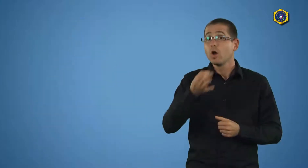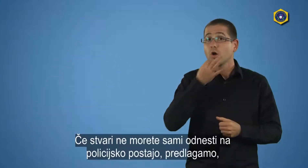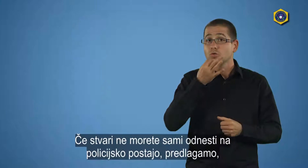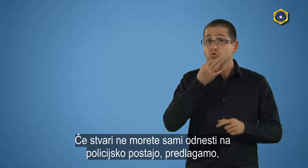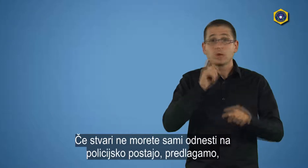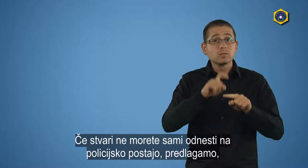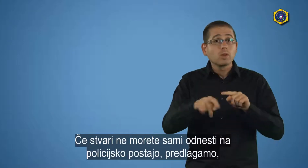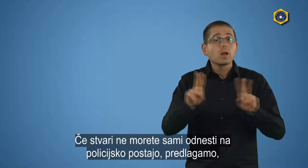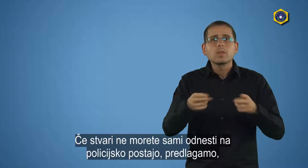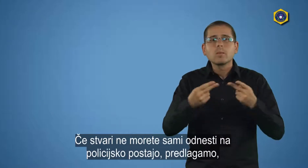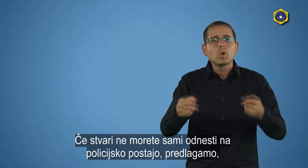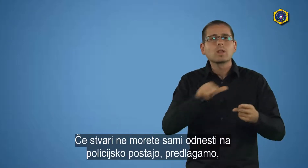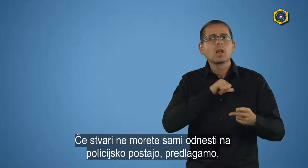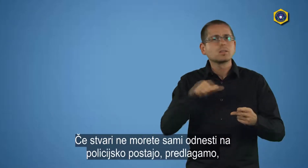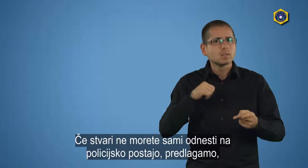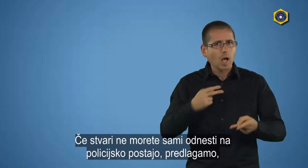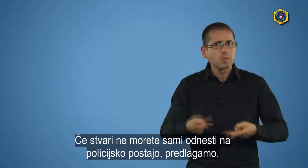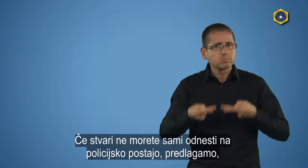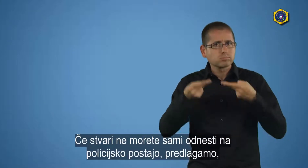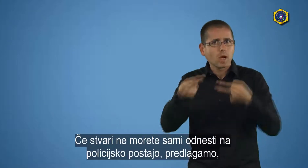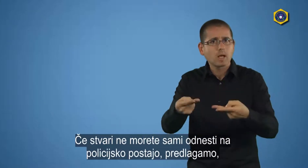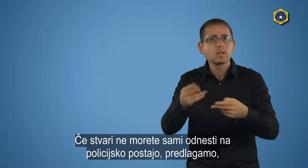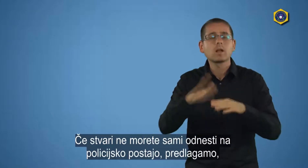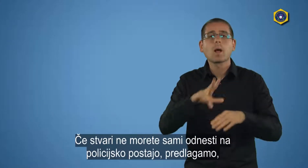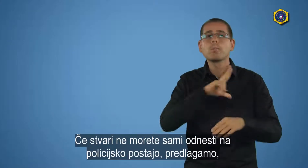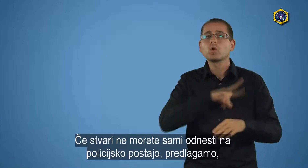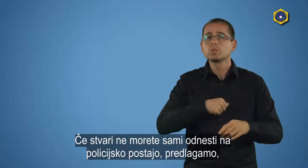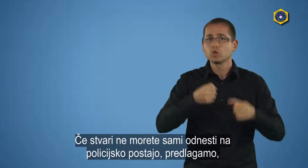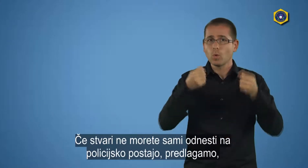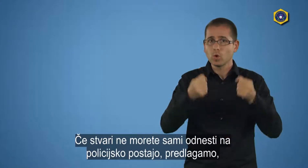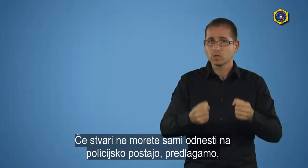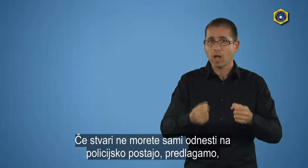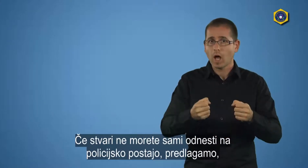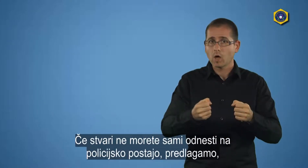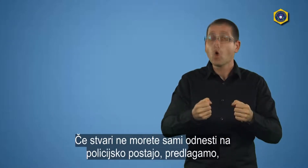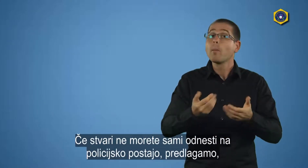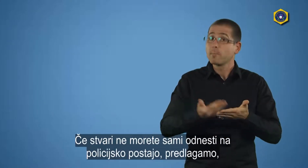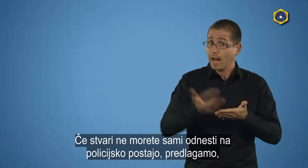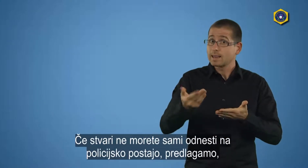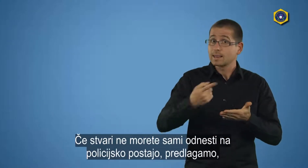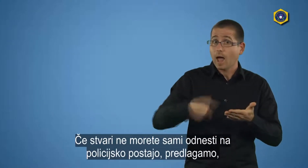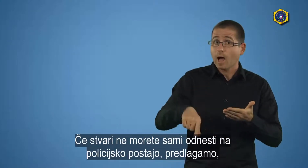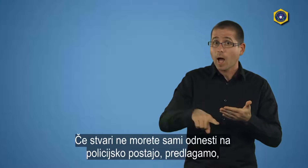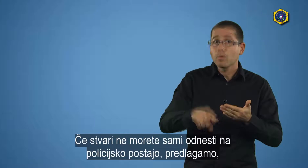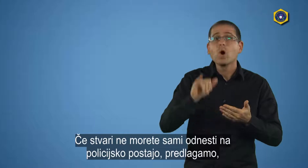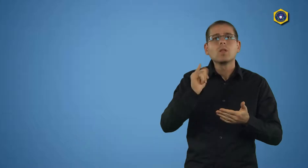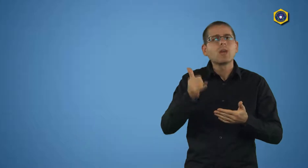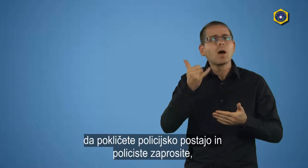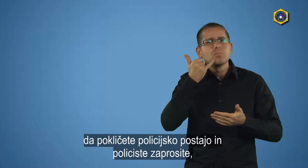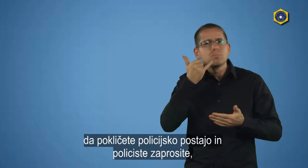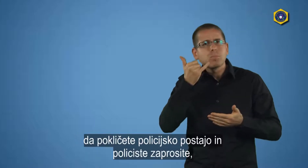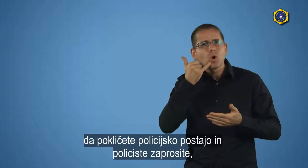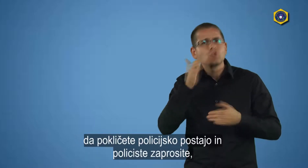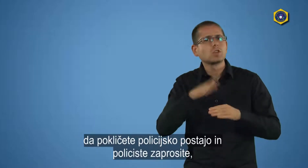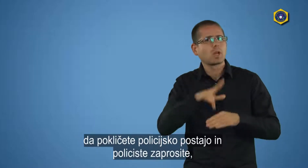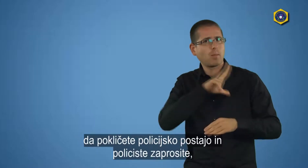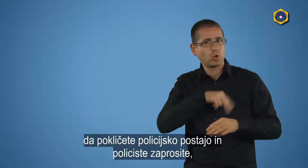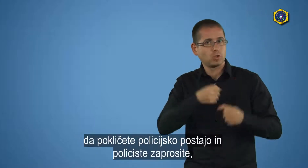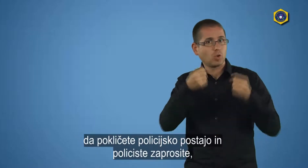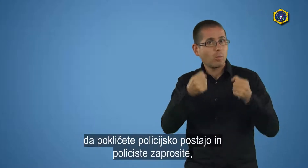Če stvari ne morete sami odnesti na policijsko postajo, predlagamo, da pokličete policijsko postajo in policiste zaprosite, če